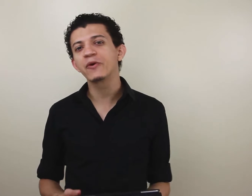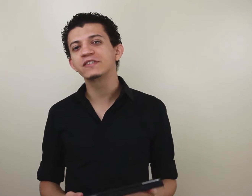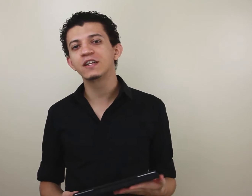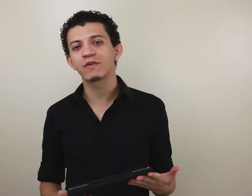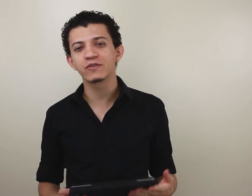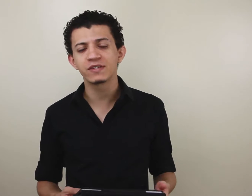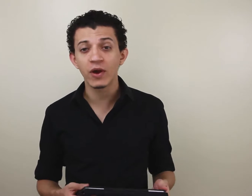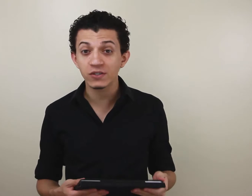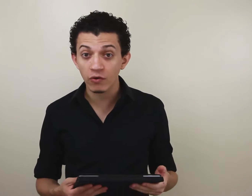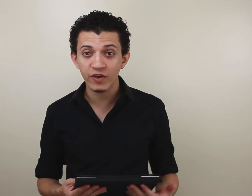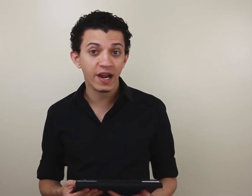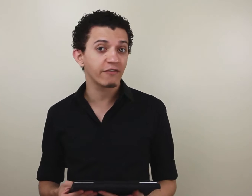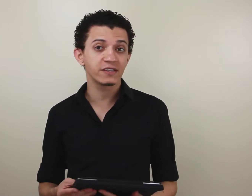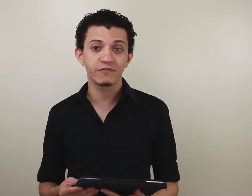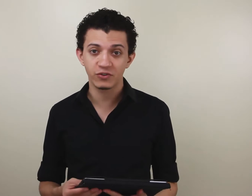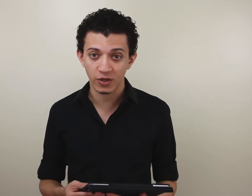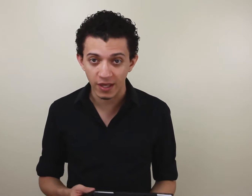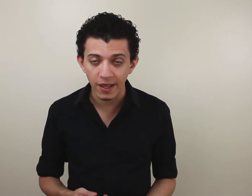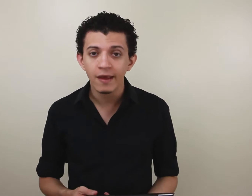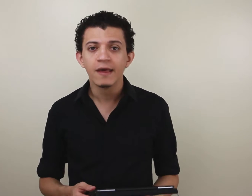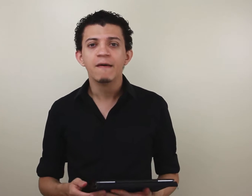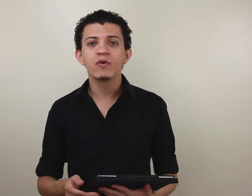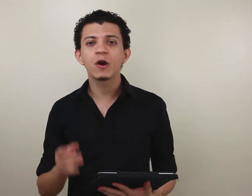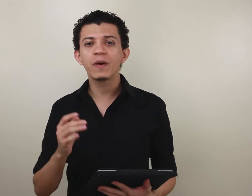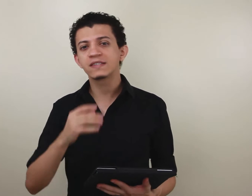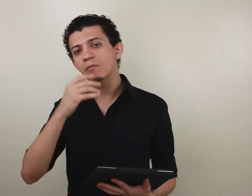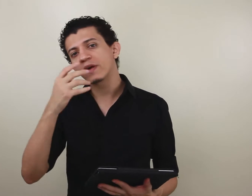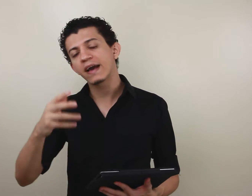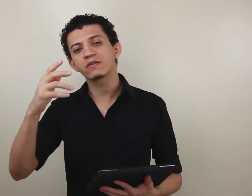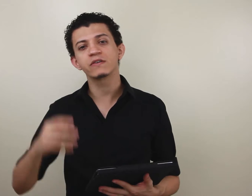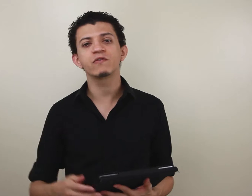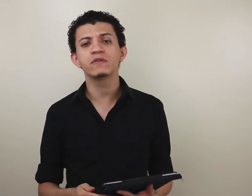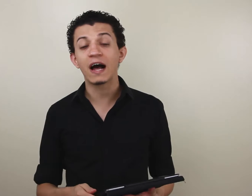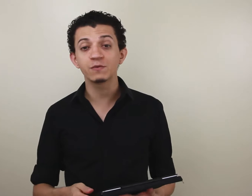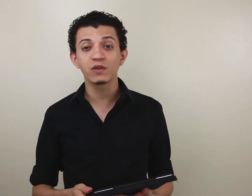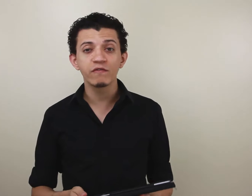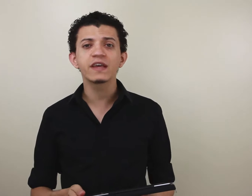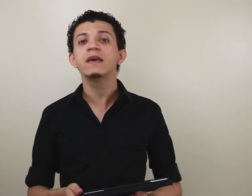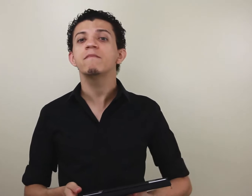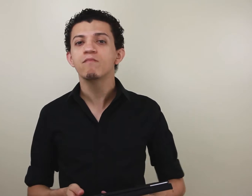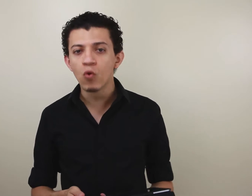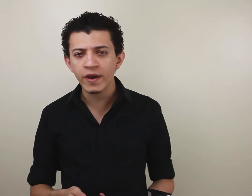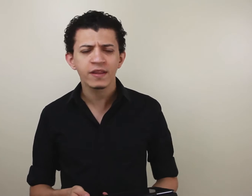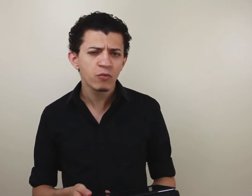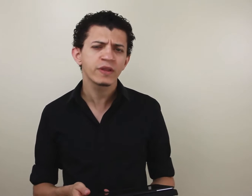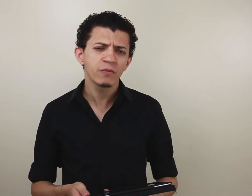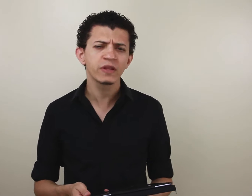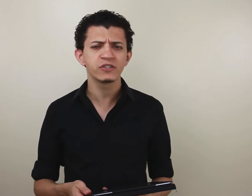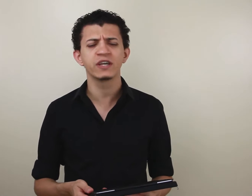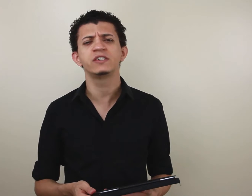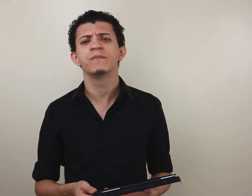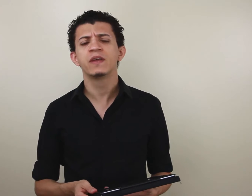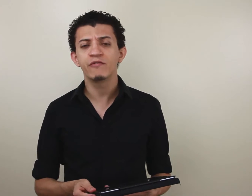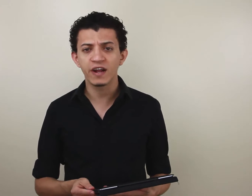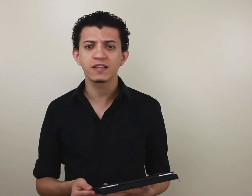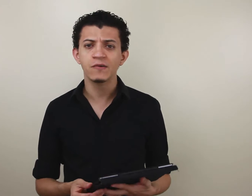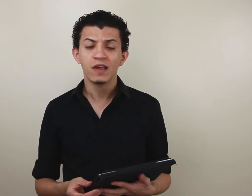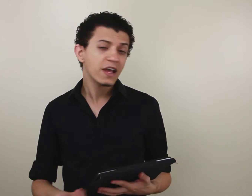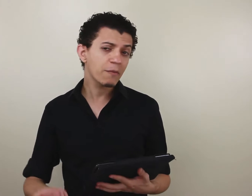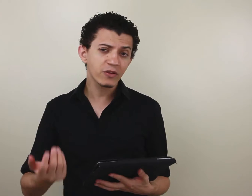por inscrito para você, eu resolvi gravar esse vídeo aqui, porque eu percebo que essa é uma dificuldade, uma dúvida que muita, muita, muita gente enfrenta e é uma